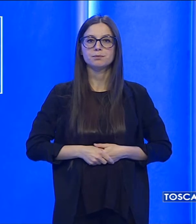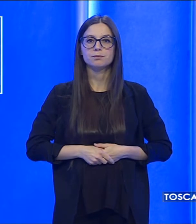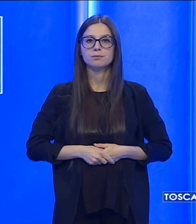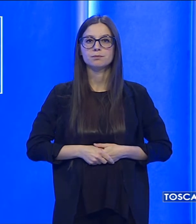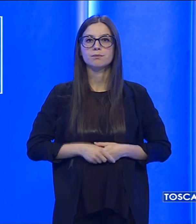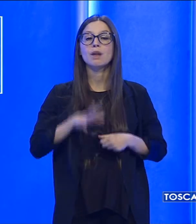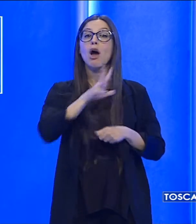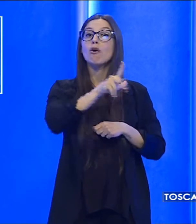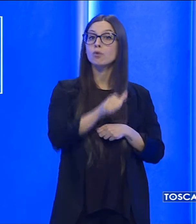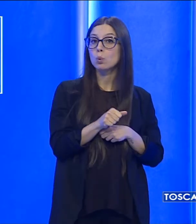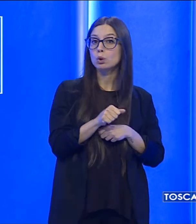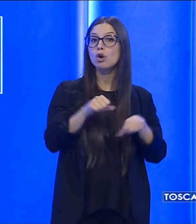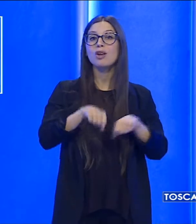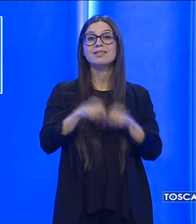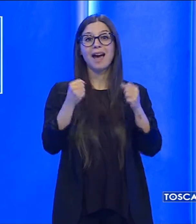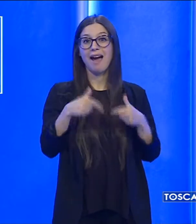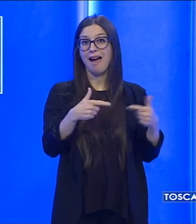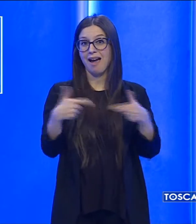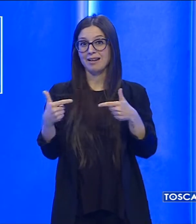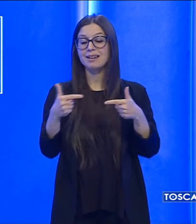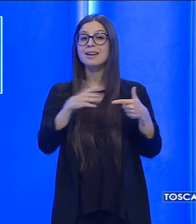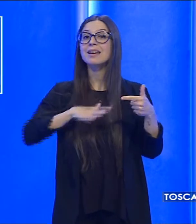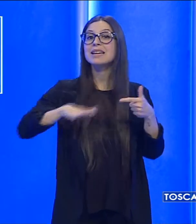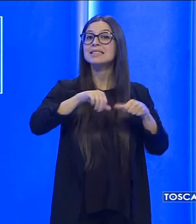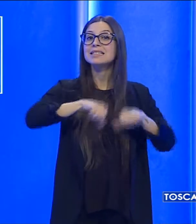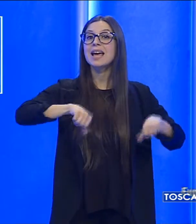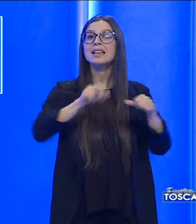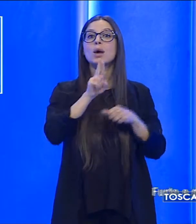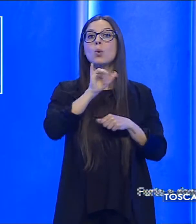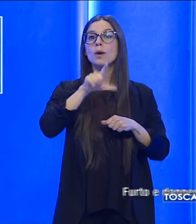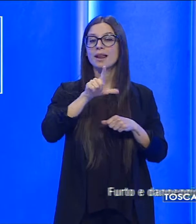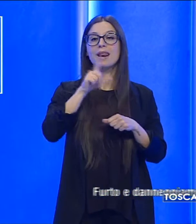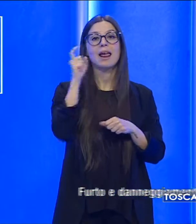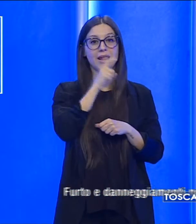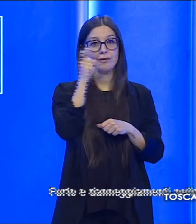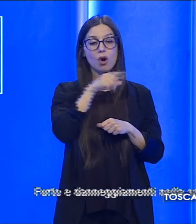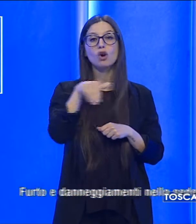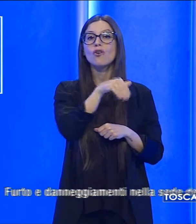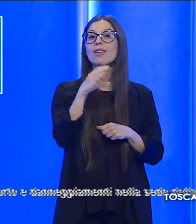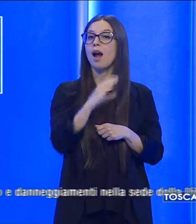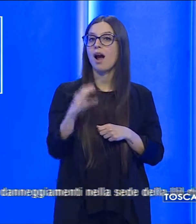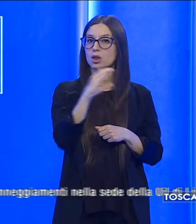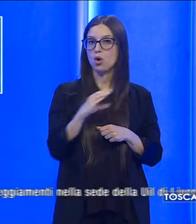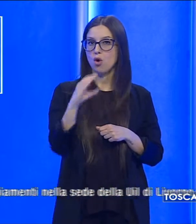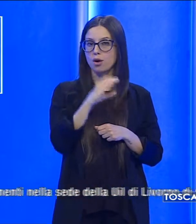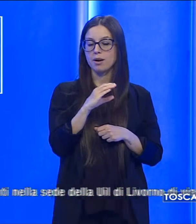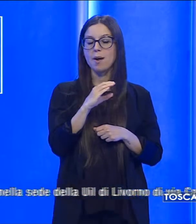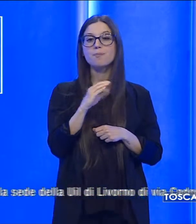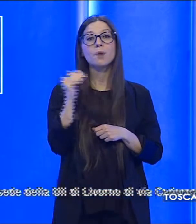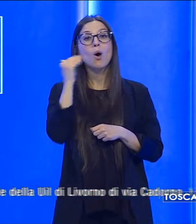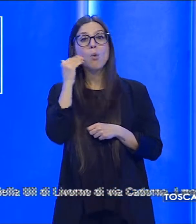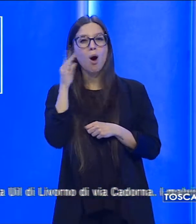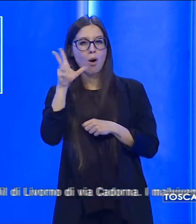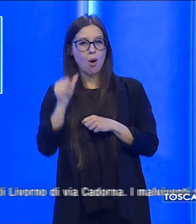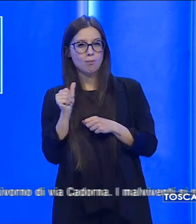Furto e danneggiamenti nella sede della Will di Livorno, di via Cadorna. I malviventi